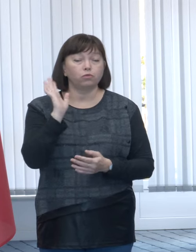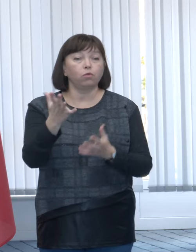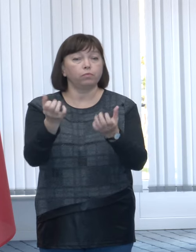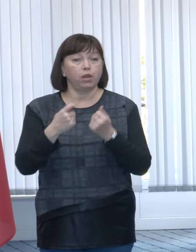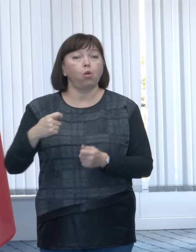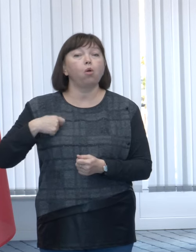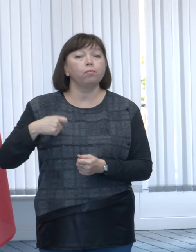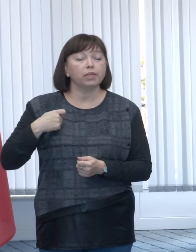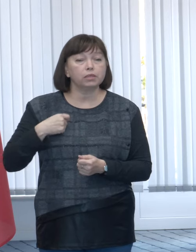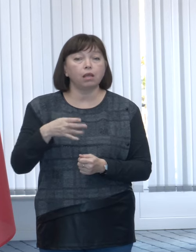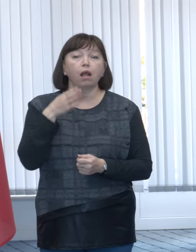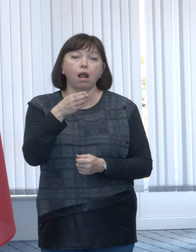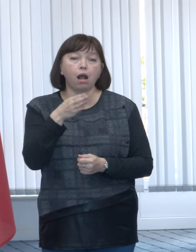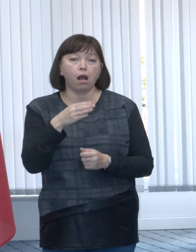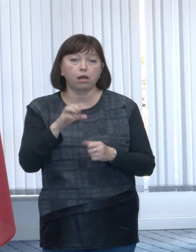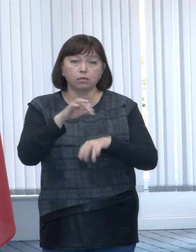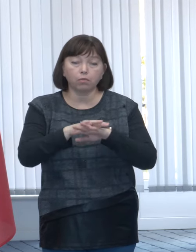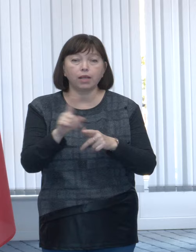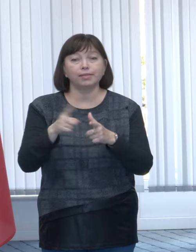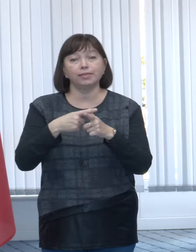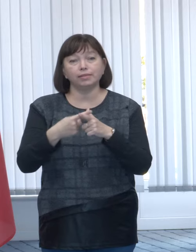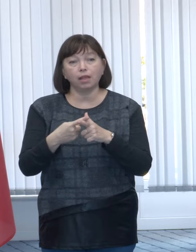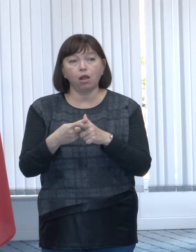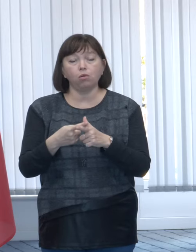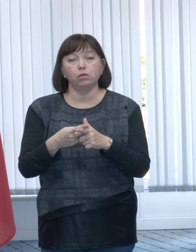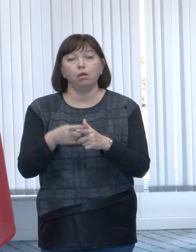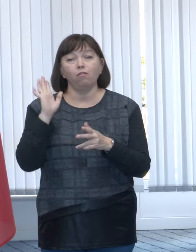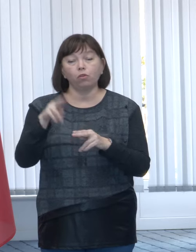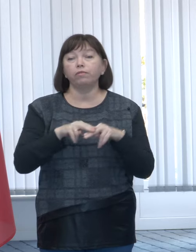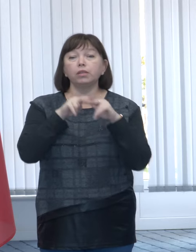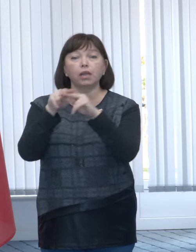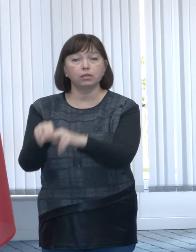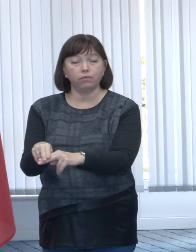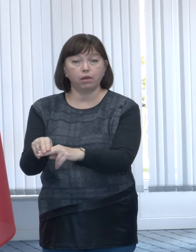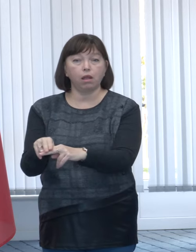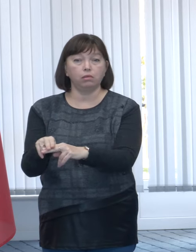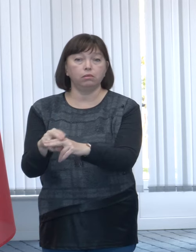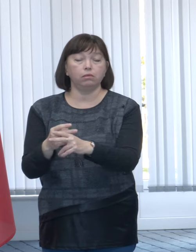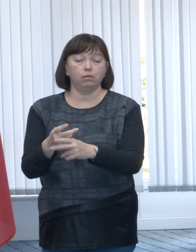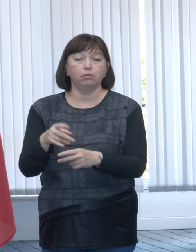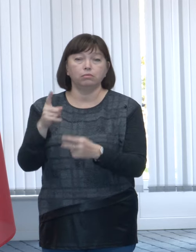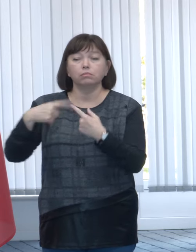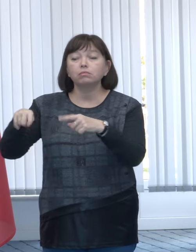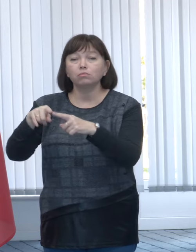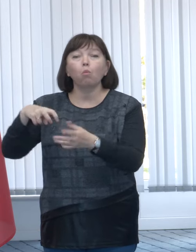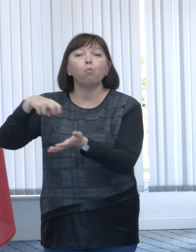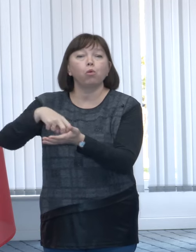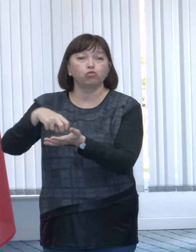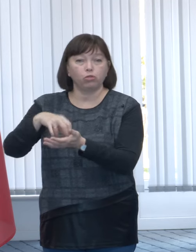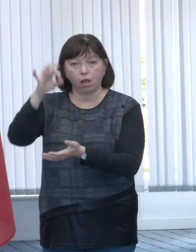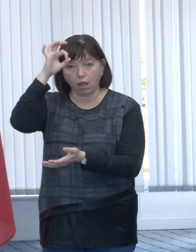compensația pe cardul bancar sau acestea vor fi disponibile la oficiile poștare.